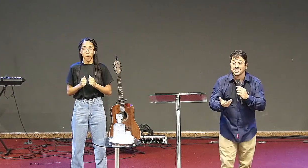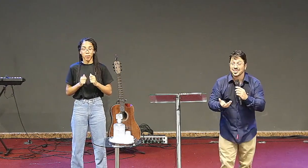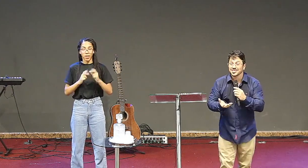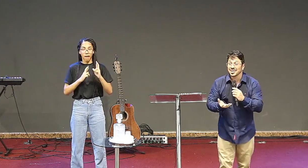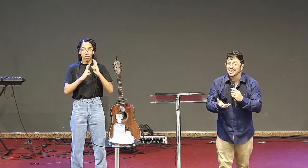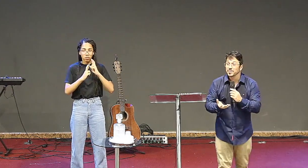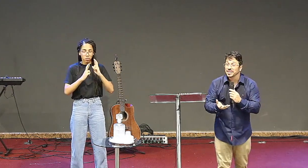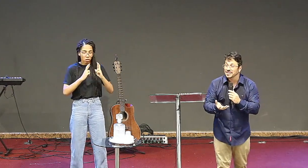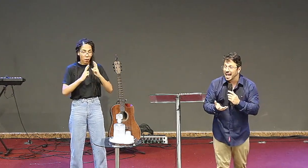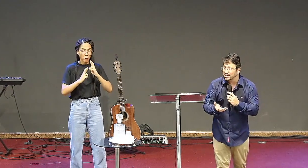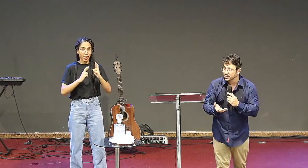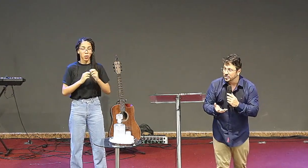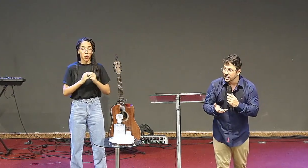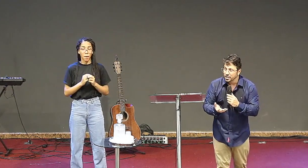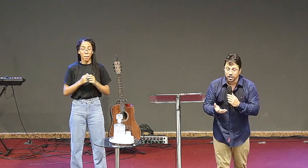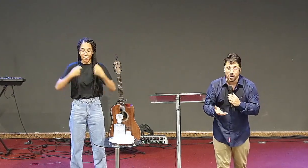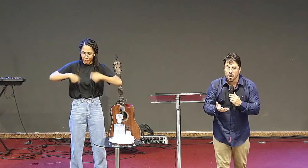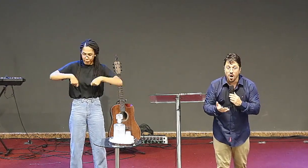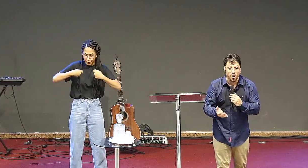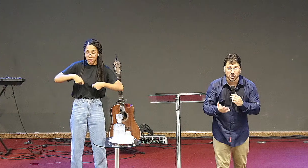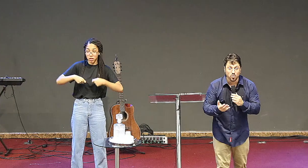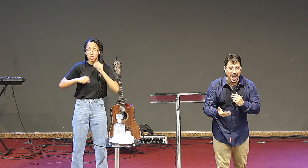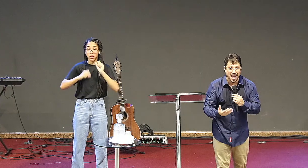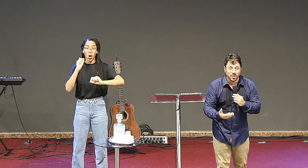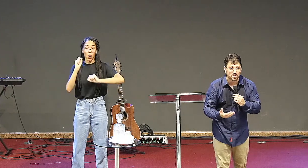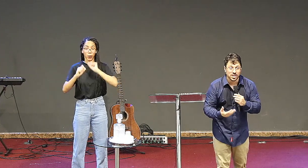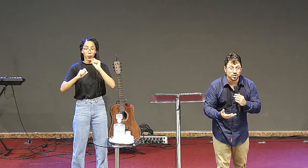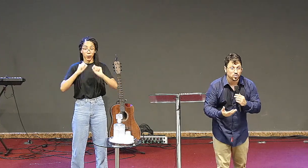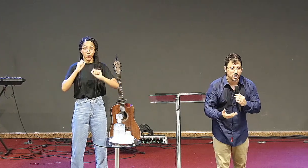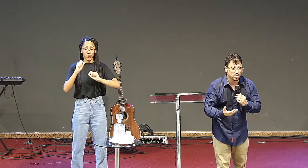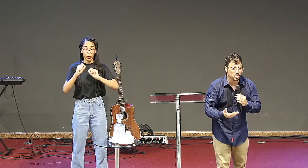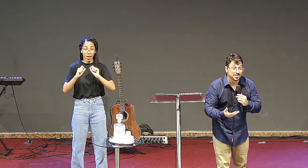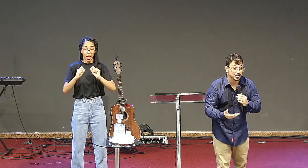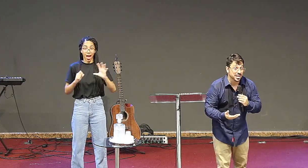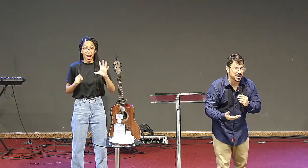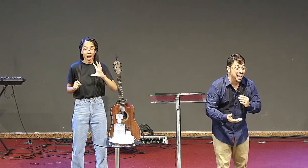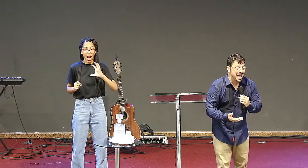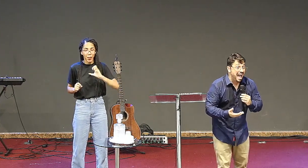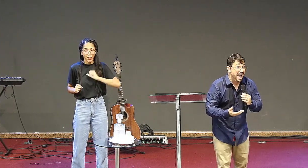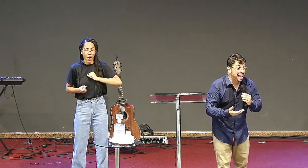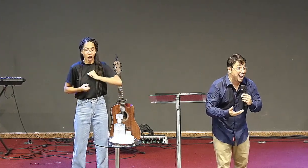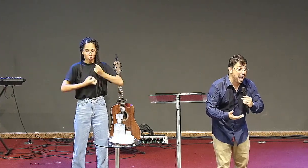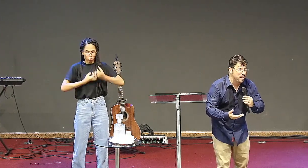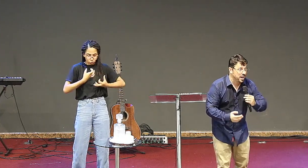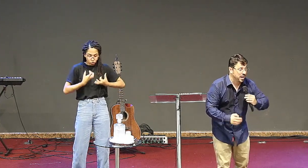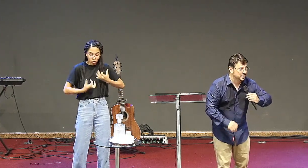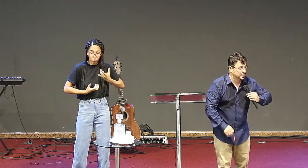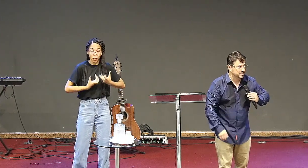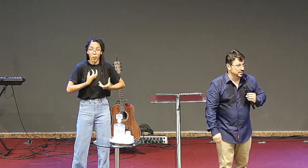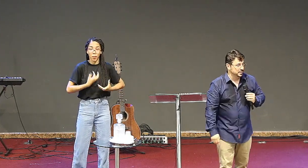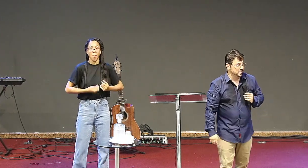precisa ser alimentado, chega uma hora que o carvão da sua churrasqueira acaba,